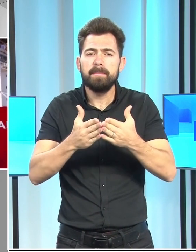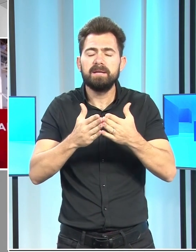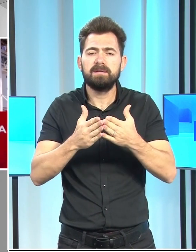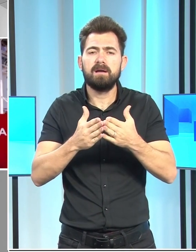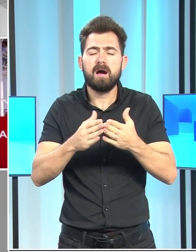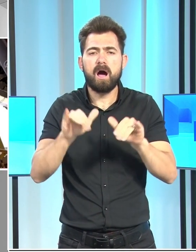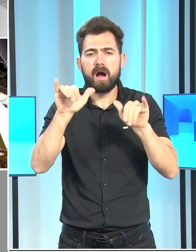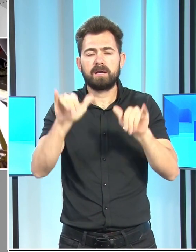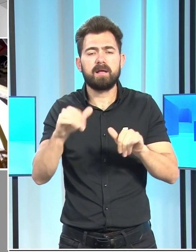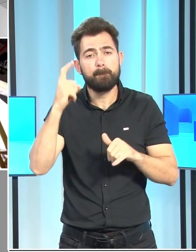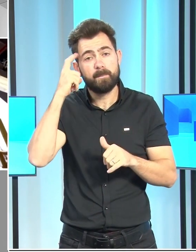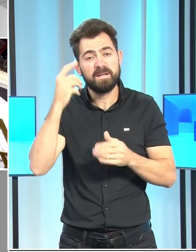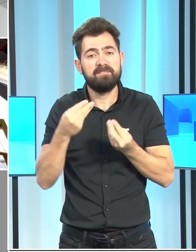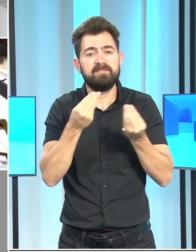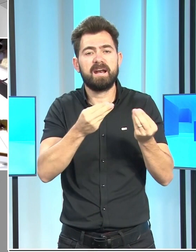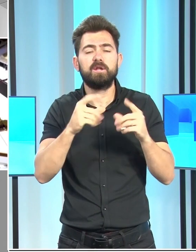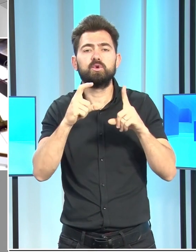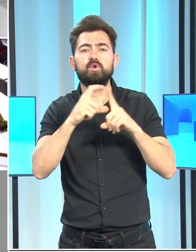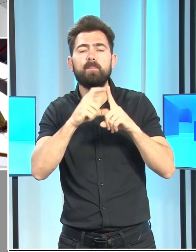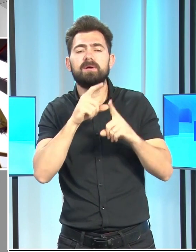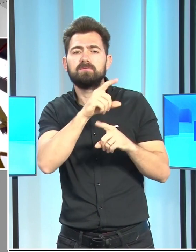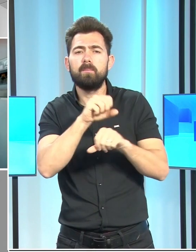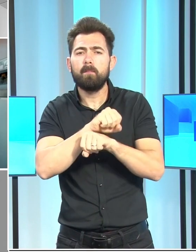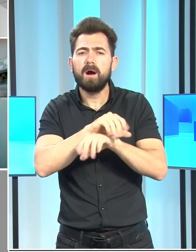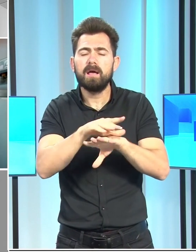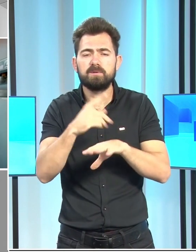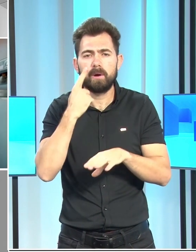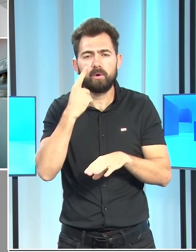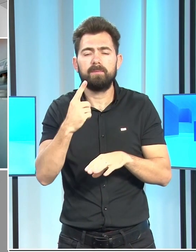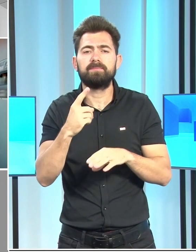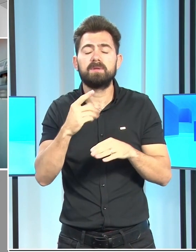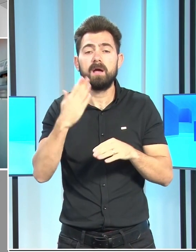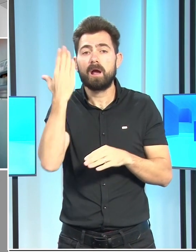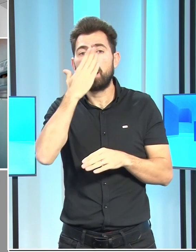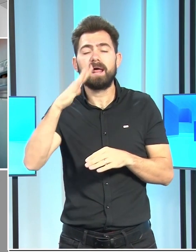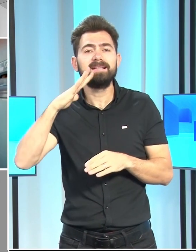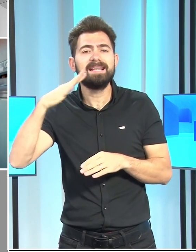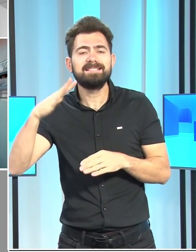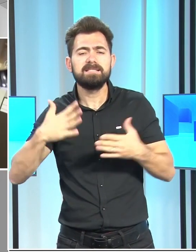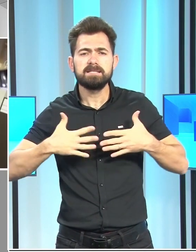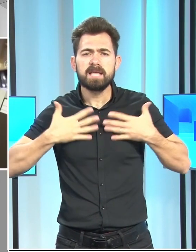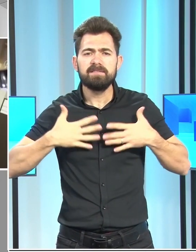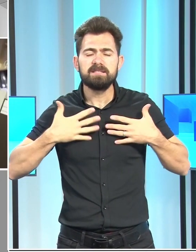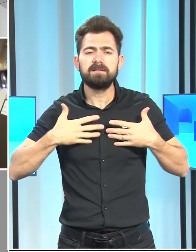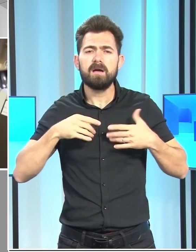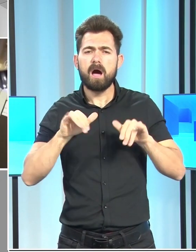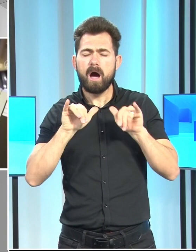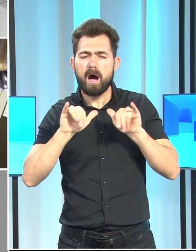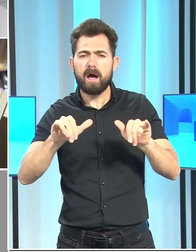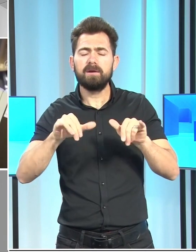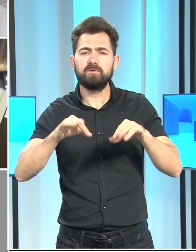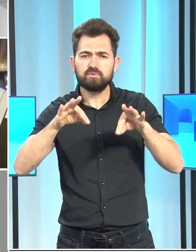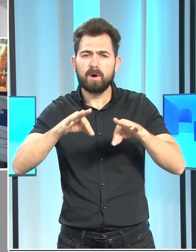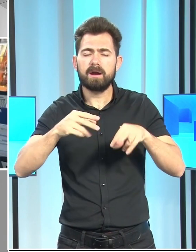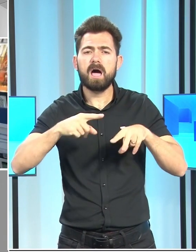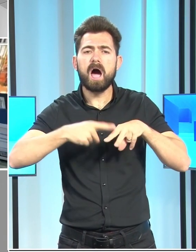ilişkin bilgi veren Dönmez, paylaşımında Karadeniz'in sevincini bu kez Akdeniz'deki yeni